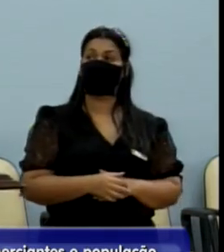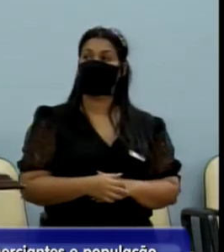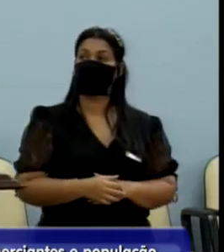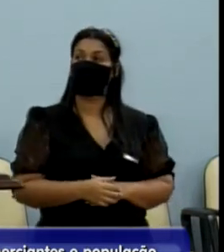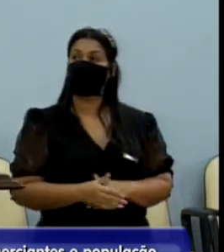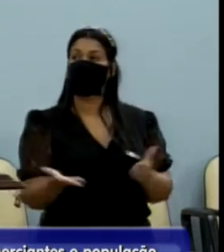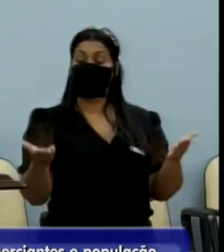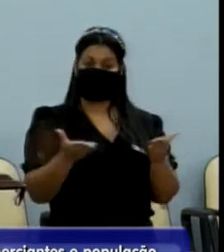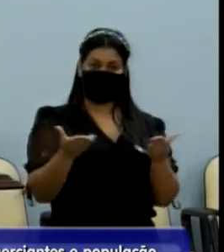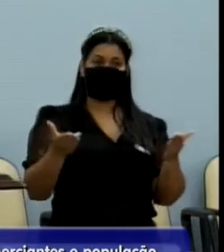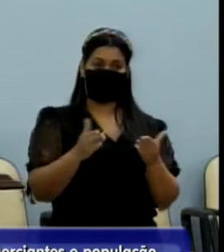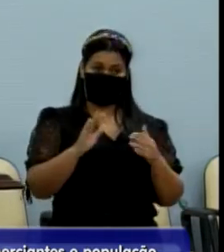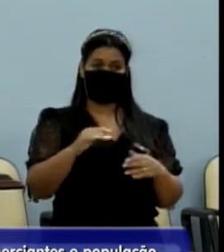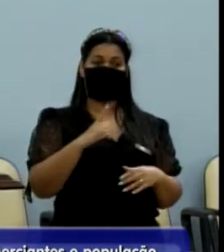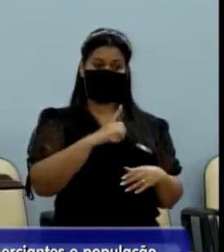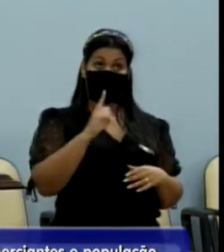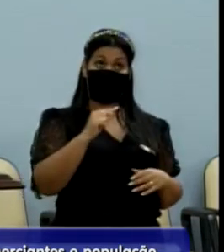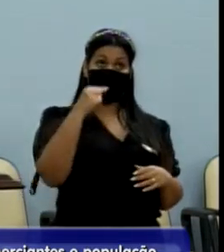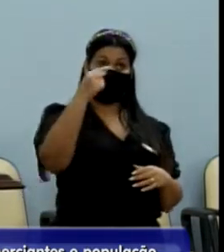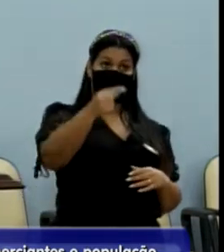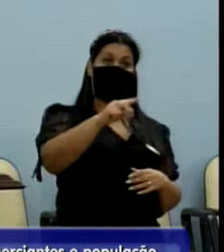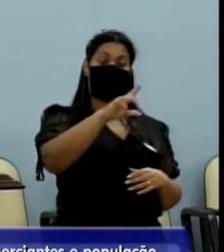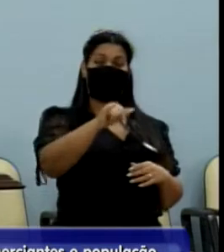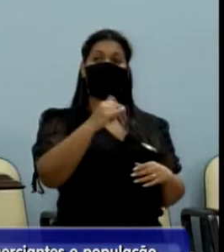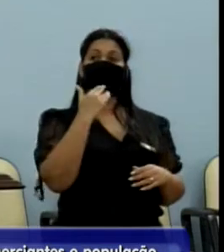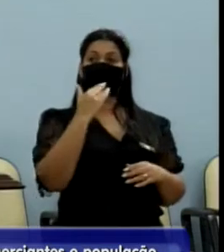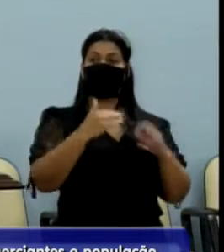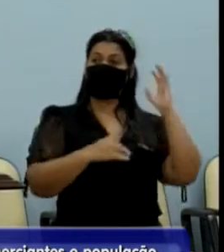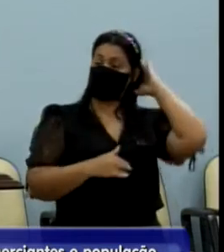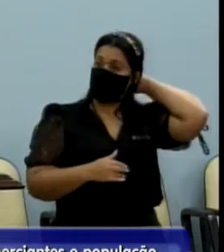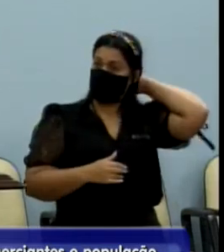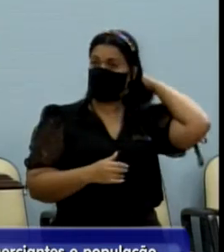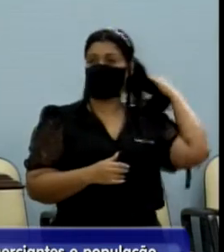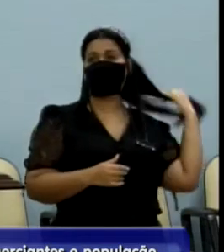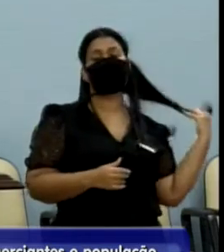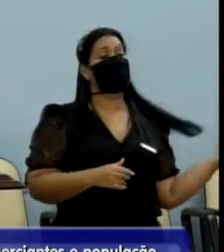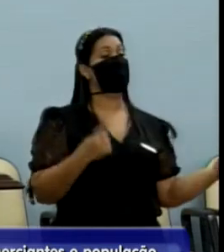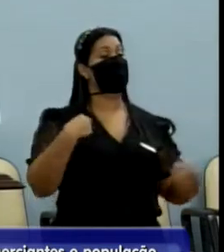Agora eles vão recorrer, eles têm mais uma instância. Mas provou para nós,